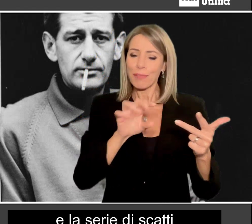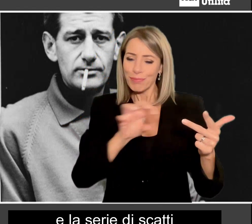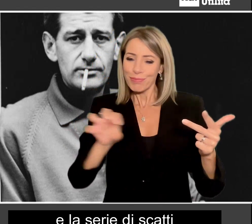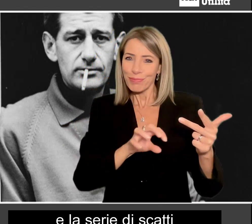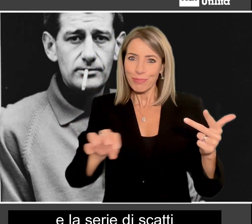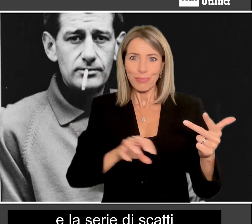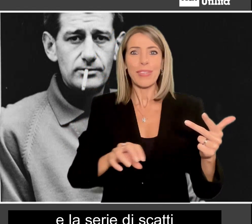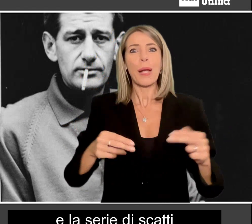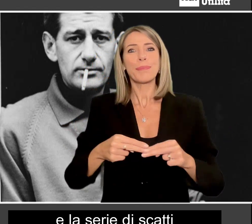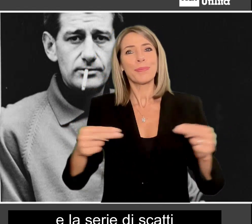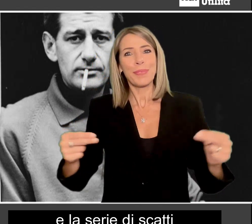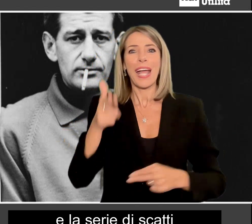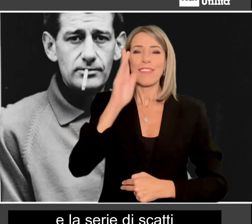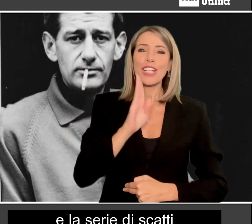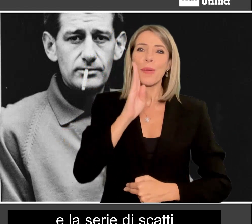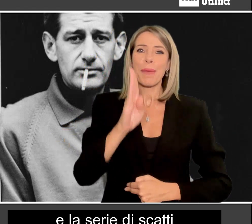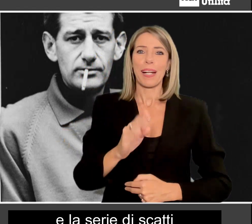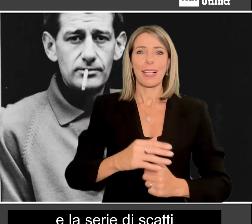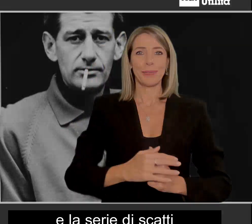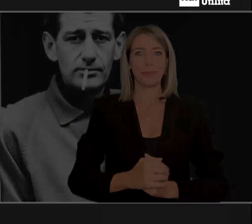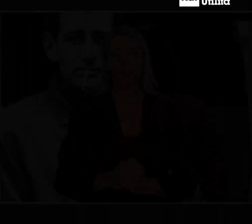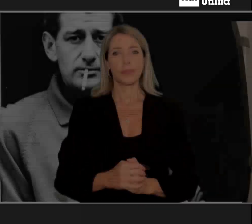scatti At the French-Belgian Border.